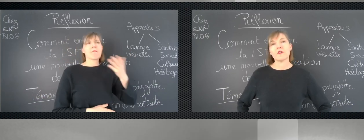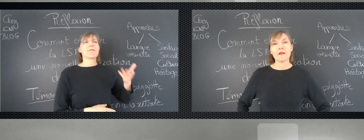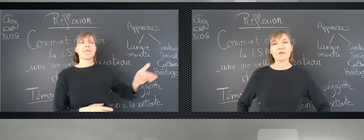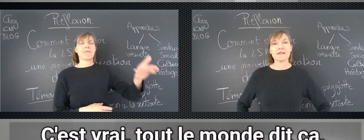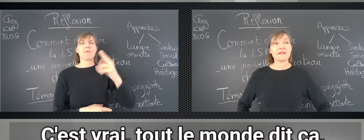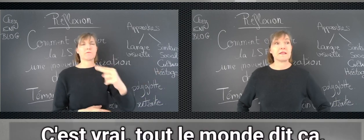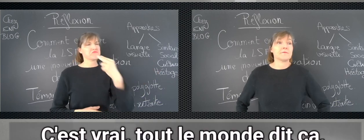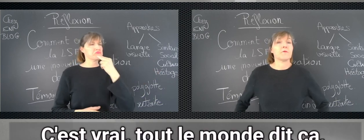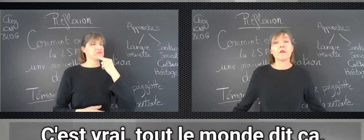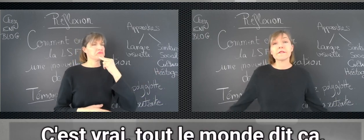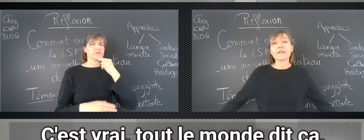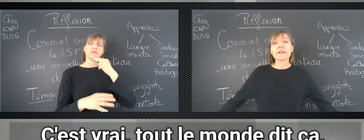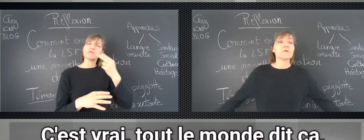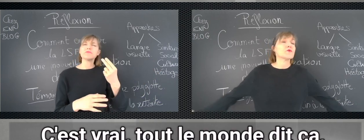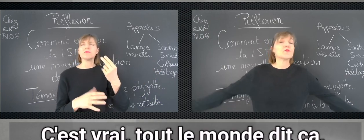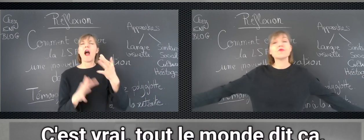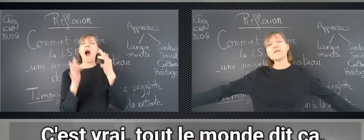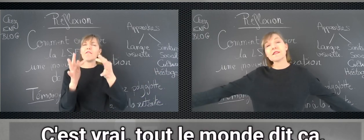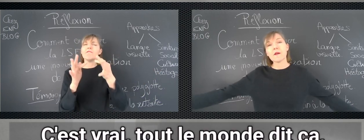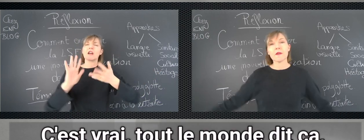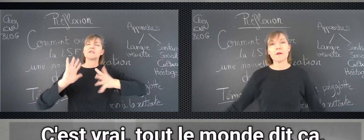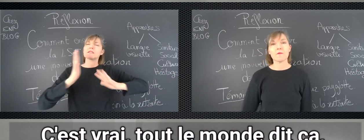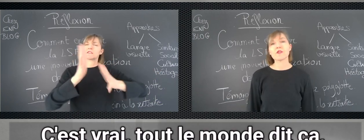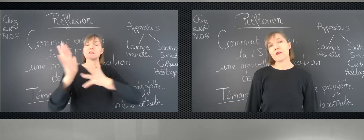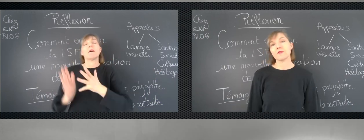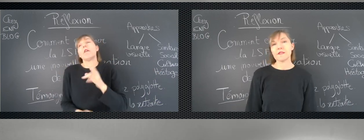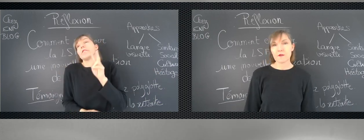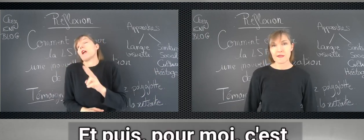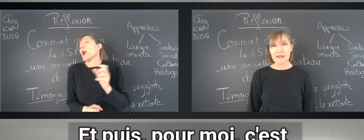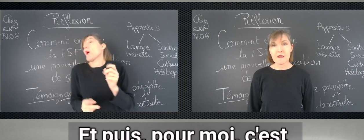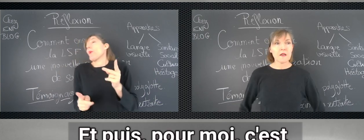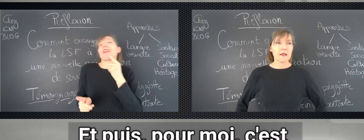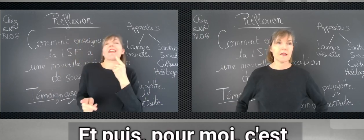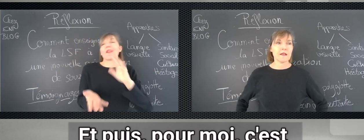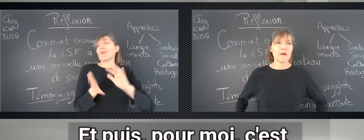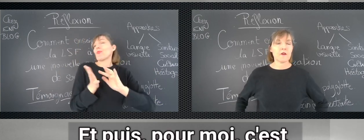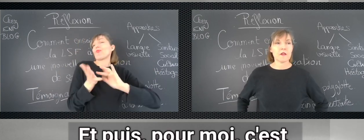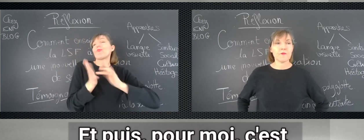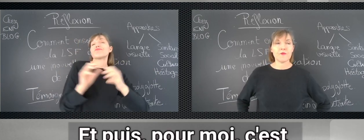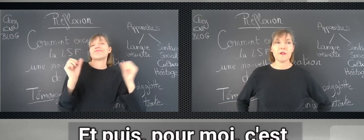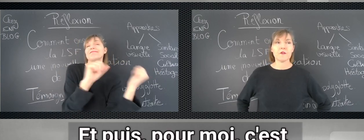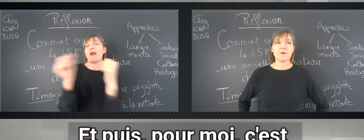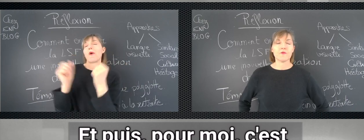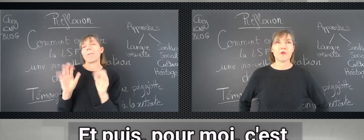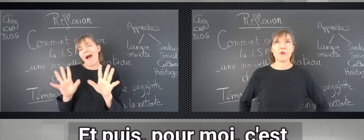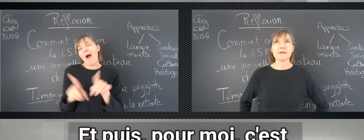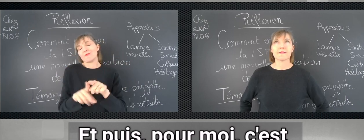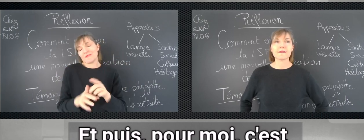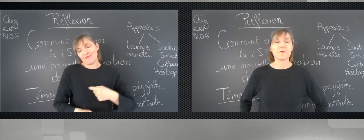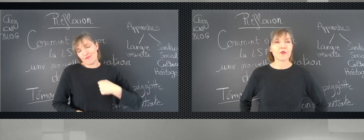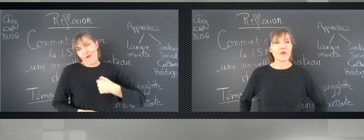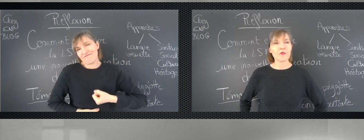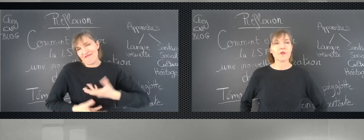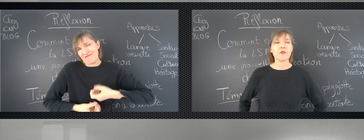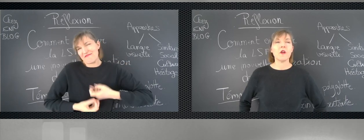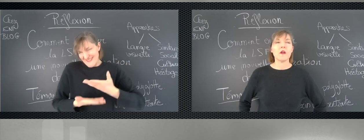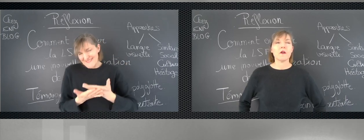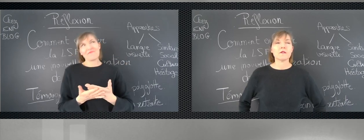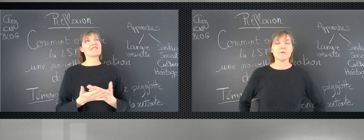la langue des signes. Bon, c'est vrai, tout le monde dit ça, mais moi, j'ai envie de le dire aussi. Et puis, pour moi, c'est très important que ces